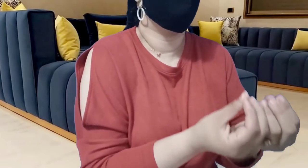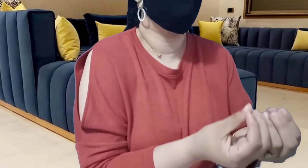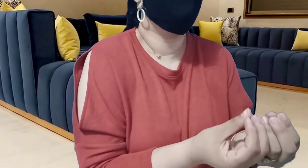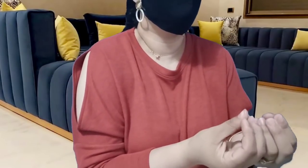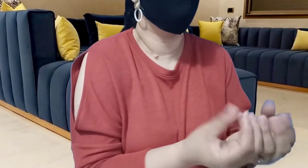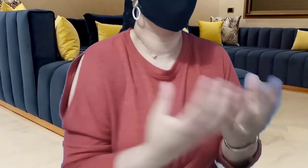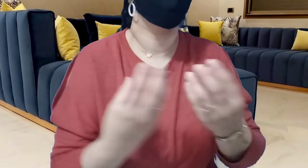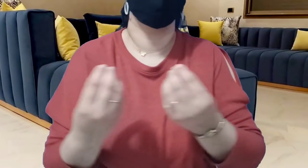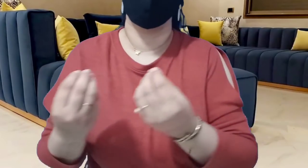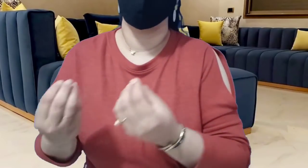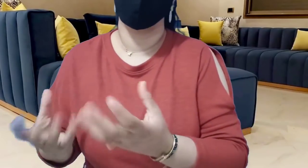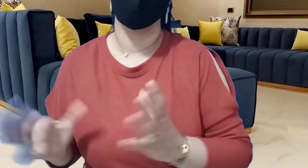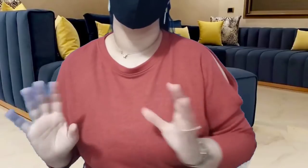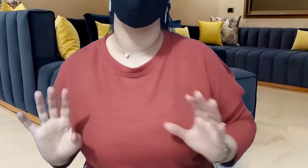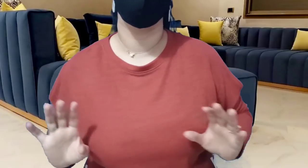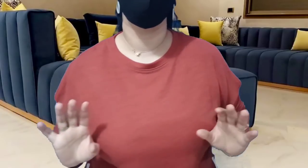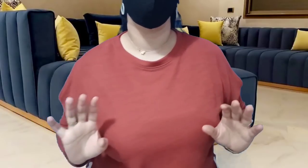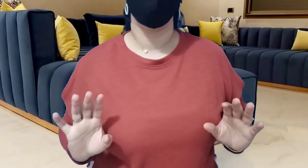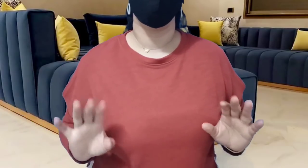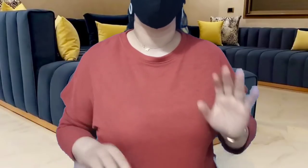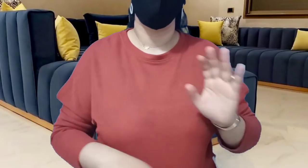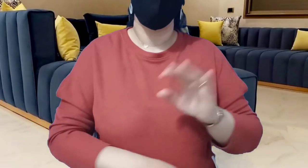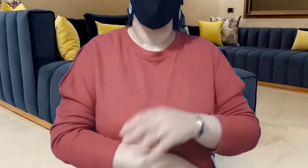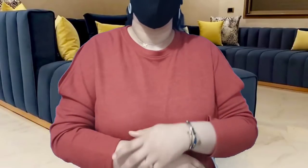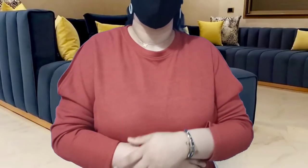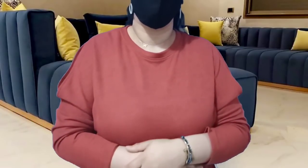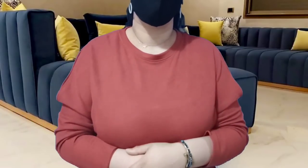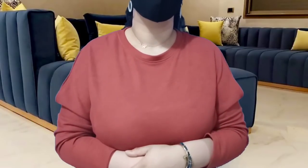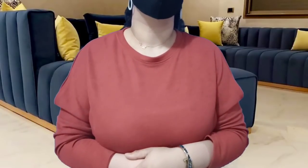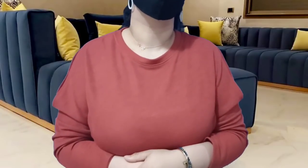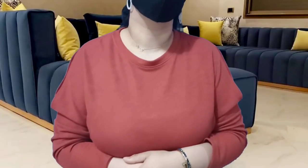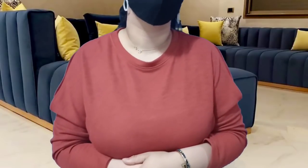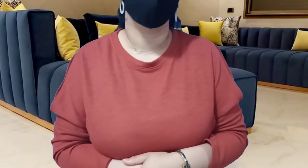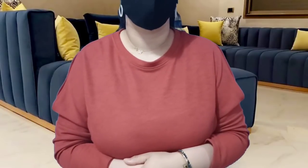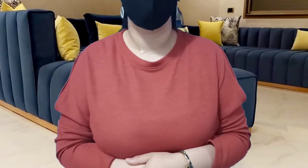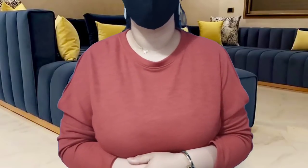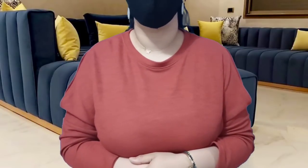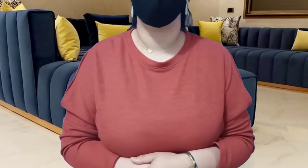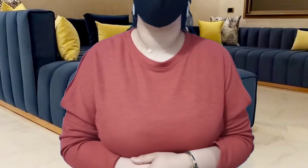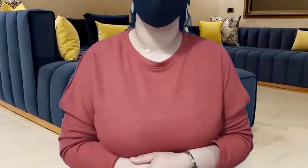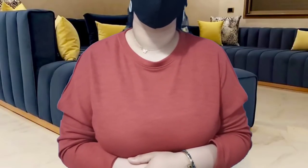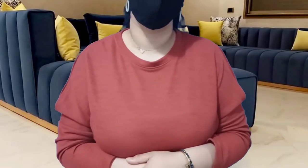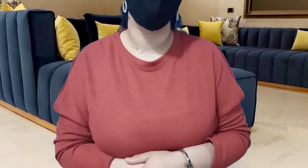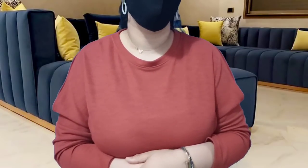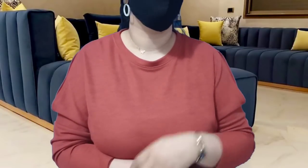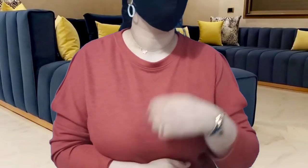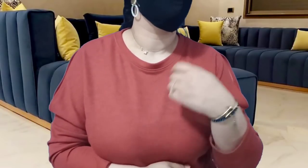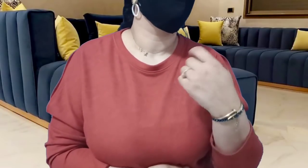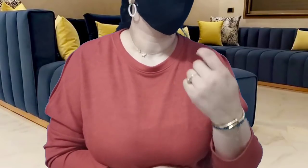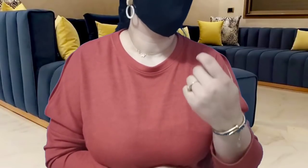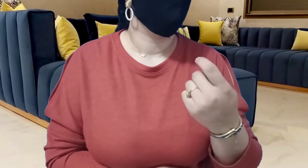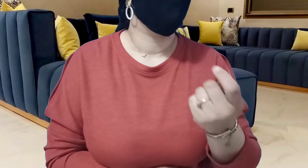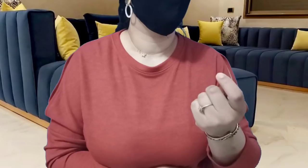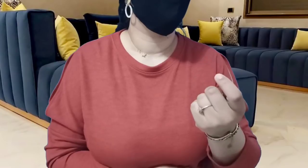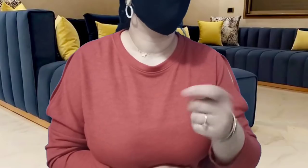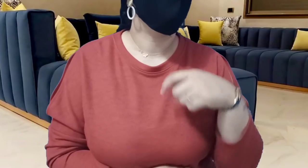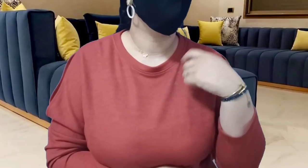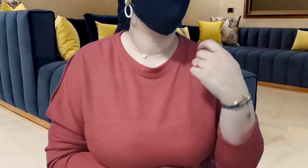توليداتي راغت تمتع معاهم أهي يا أخوتي واشوفوك حلافطة أنسب